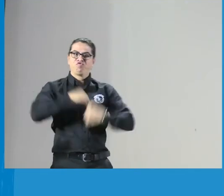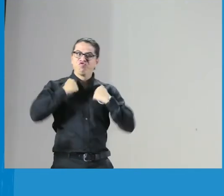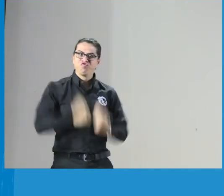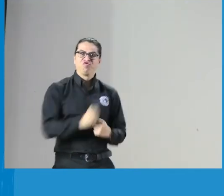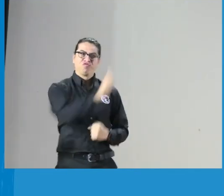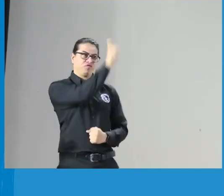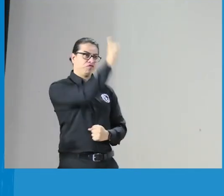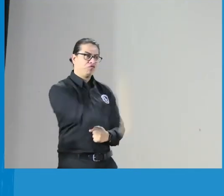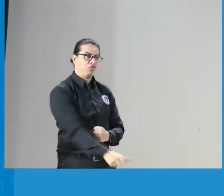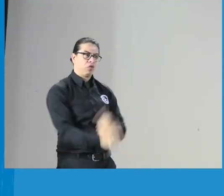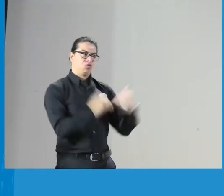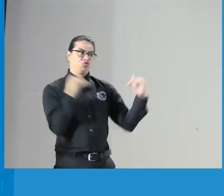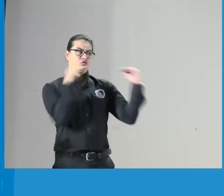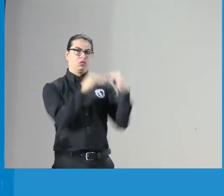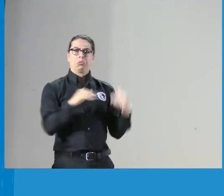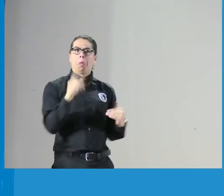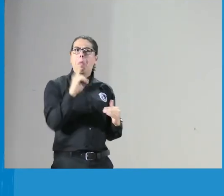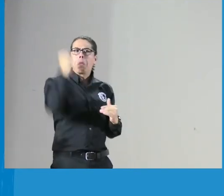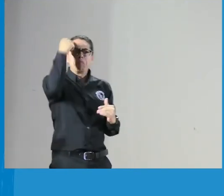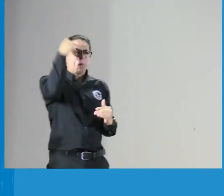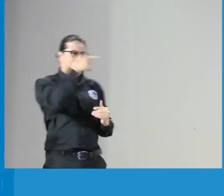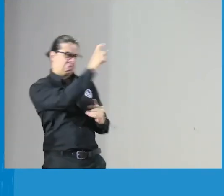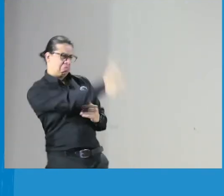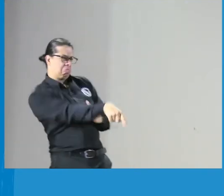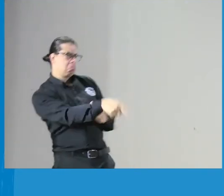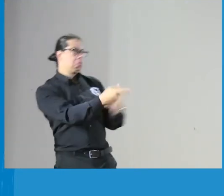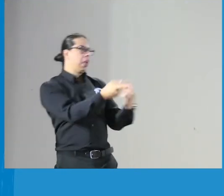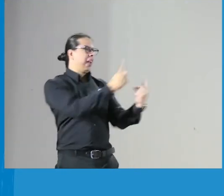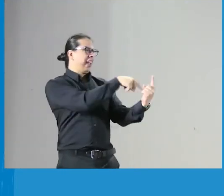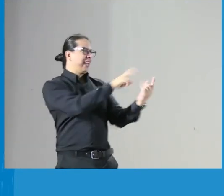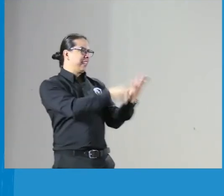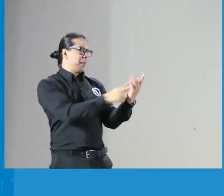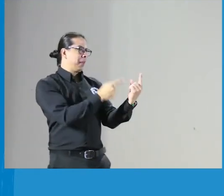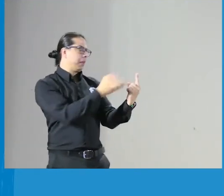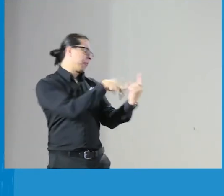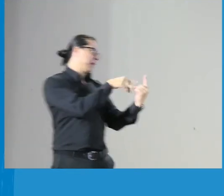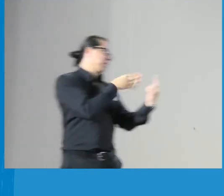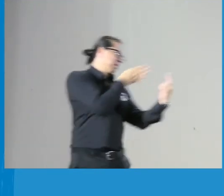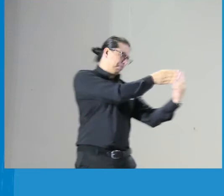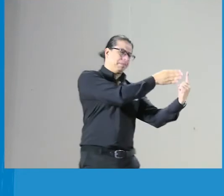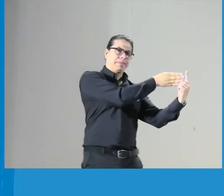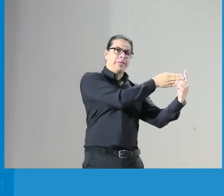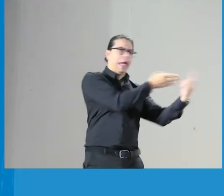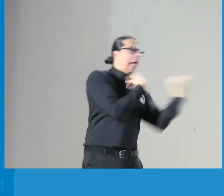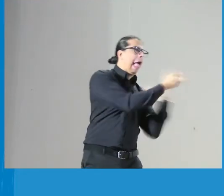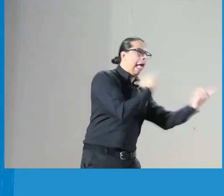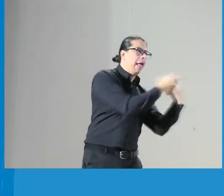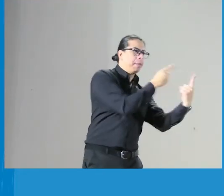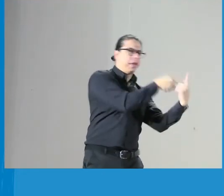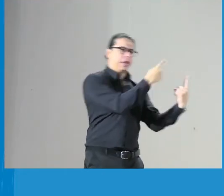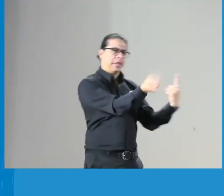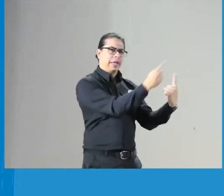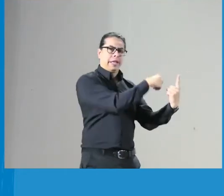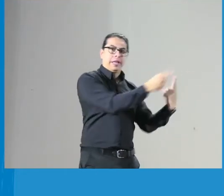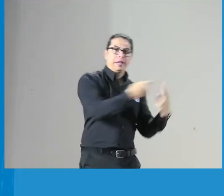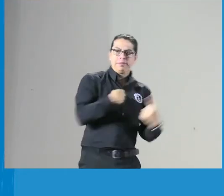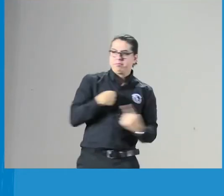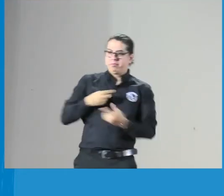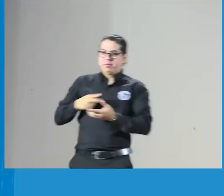pensaban que la persona sorda fuera una persona un individuo capaz que tuvieran todas sus facultades y se dirigieran a la persona que